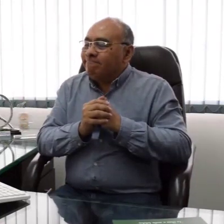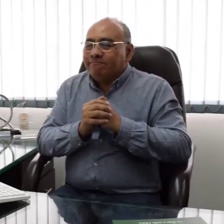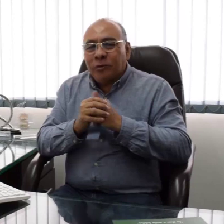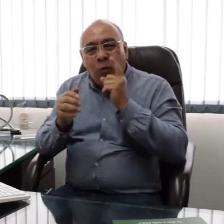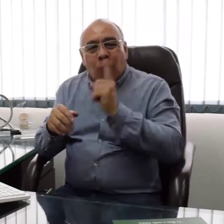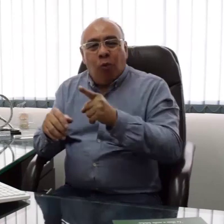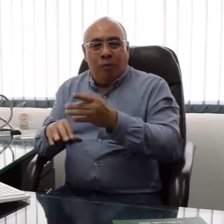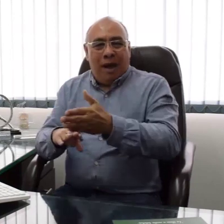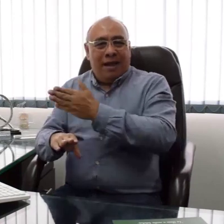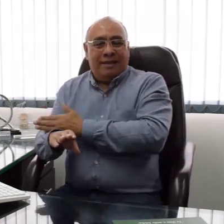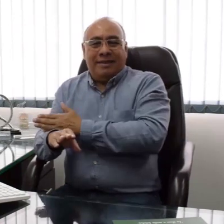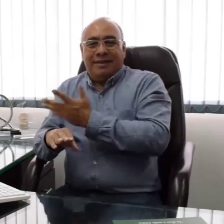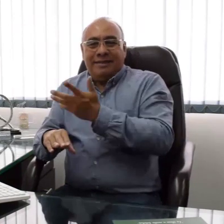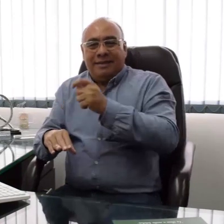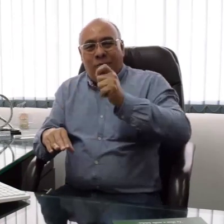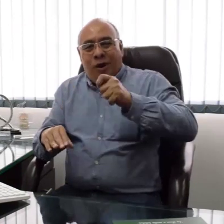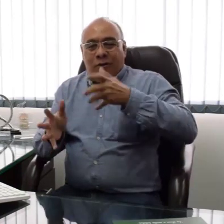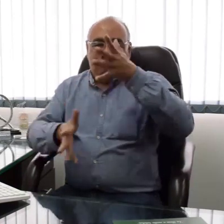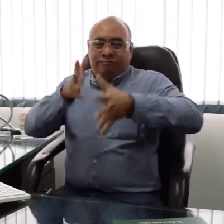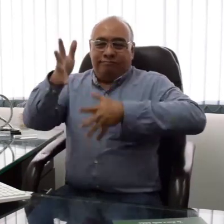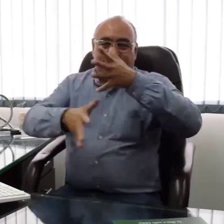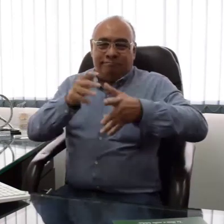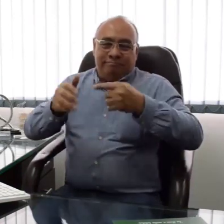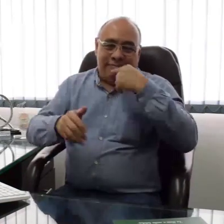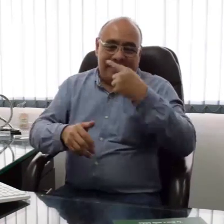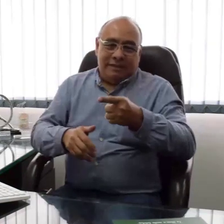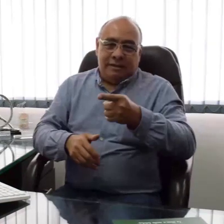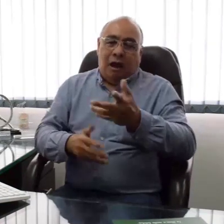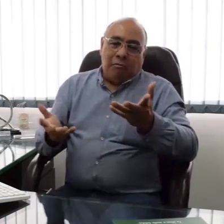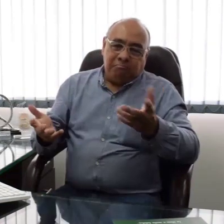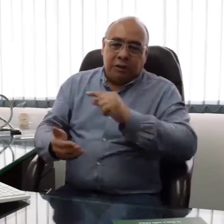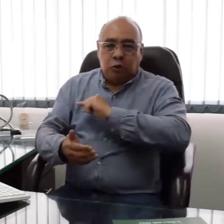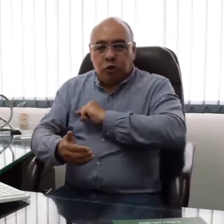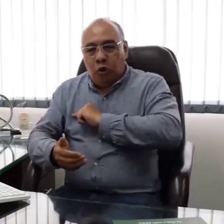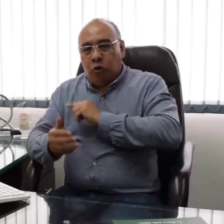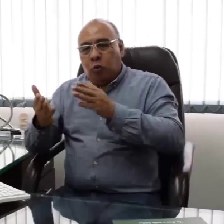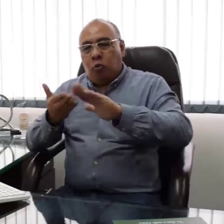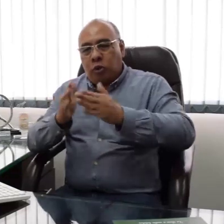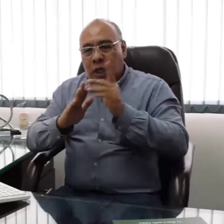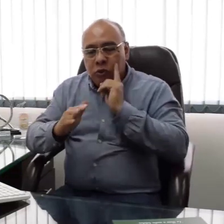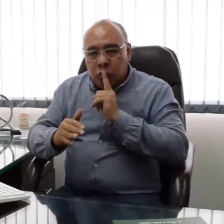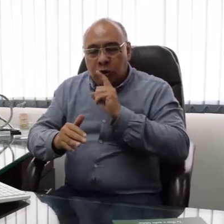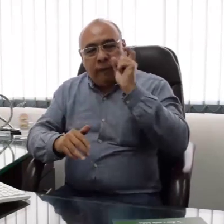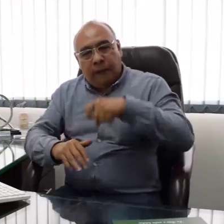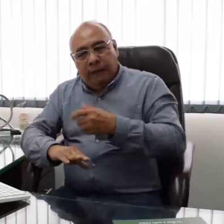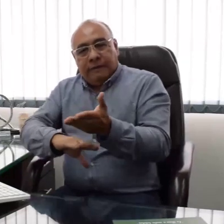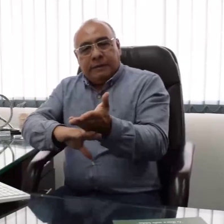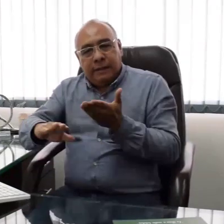Un tema anterior a raíz de la afirmación del abogado por medio de una publicación en lengua de señas acerca de que el insor y la comunidad sorda deben